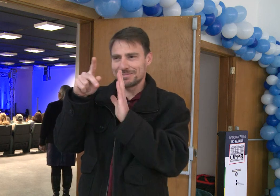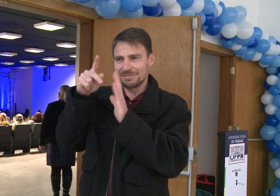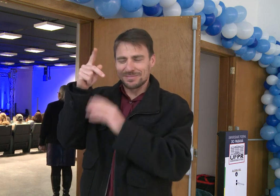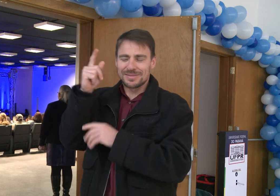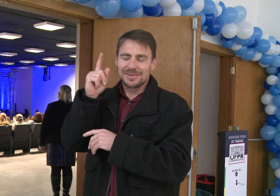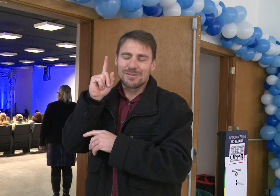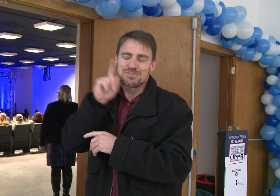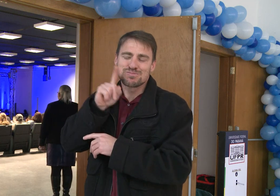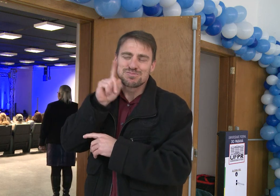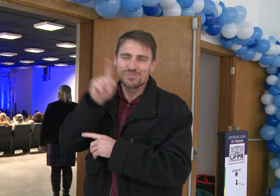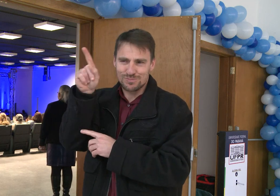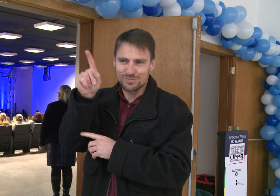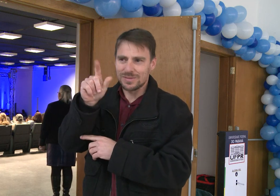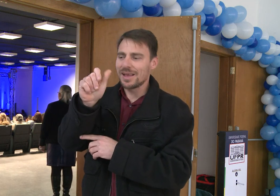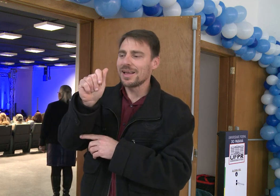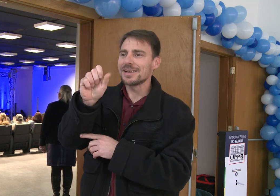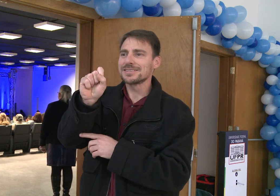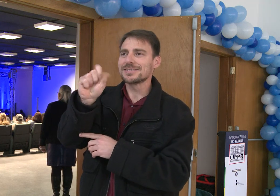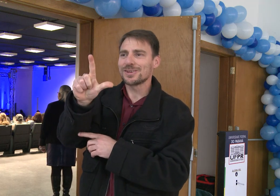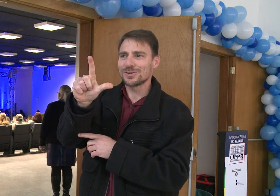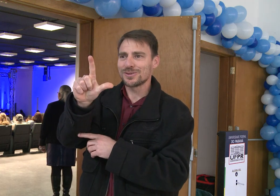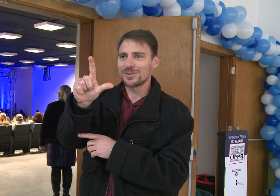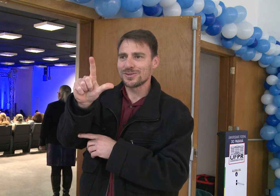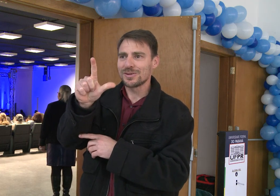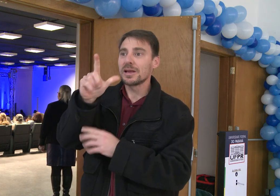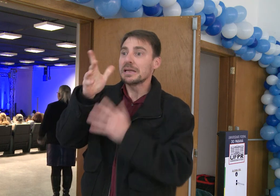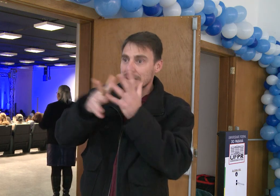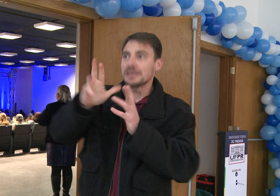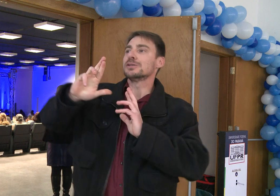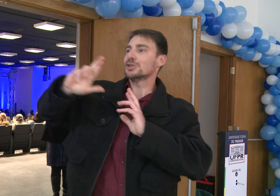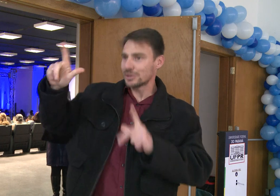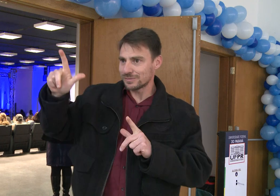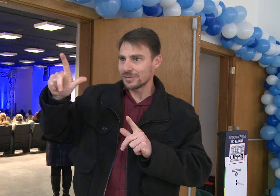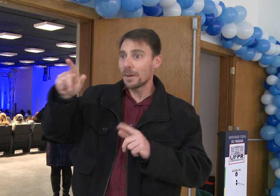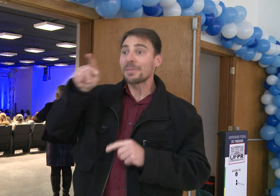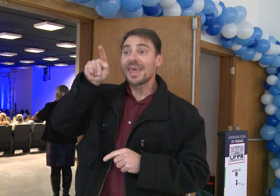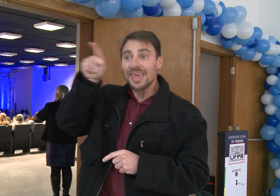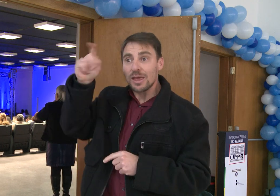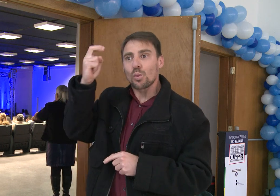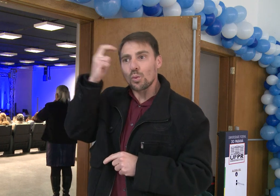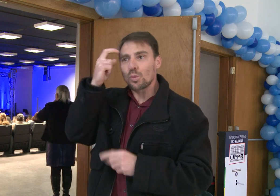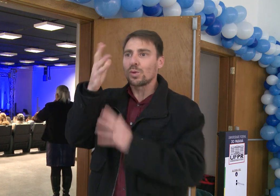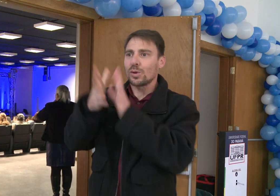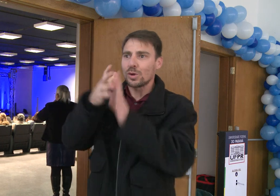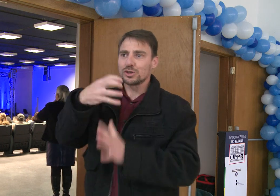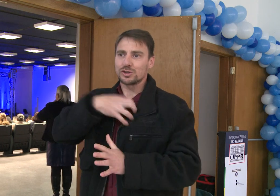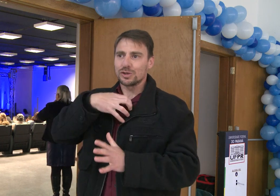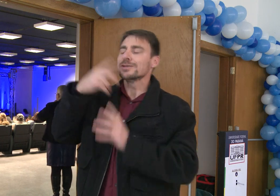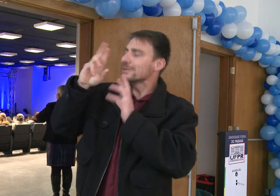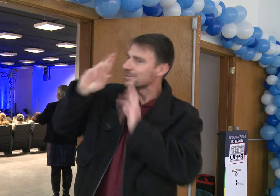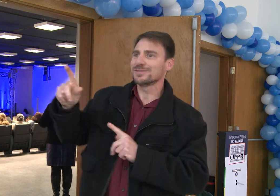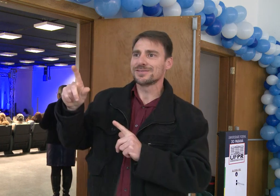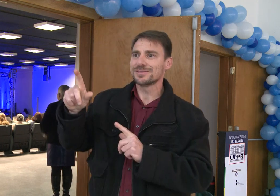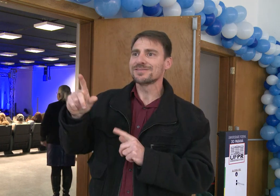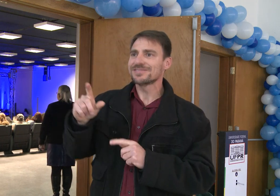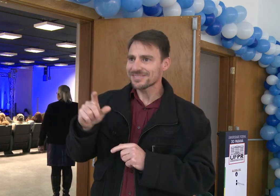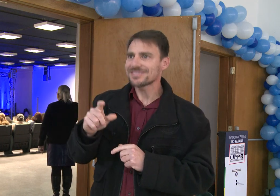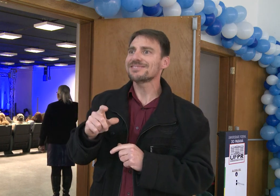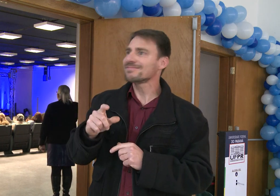inglesa, a ACL, eles têm a ACL lá. É outro tipo de cultura. É outra língua, outros sinais. É